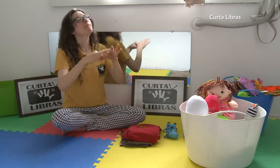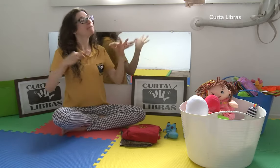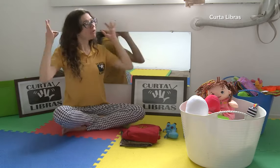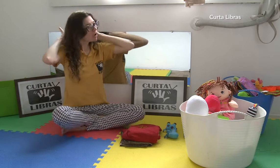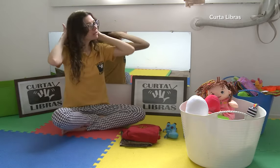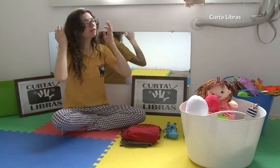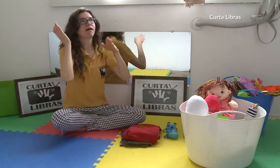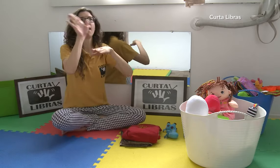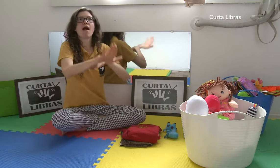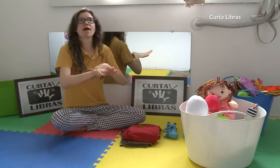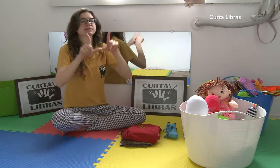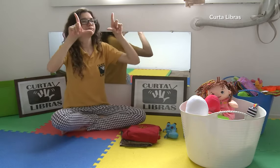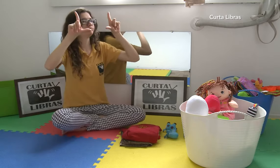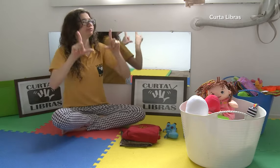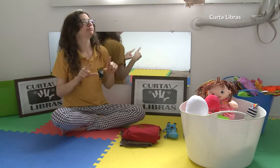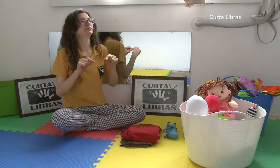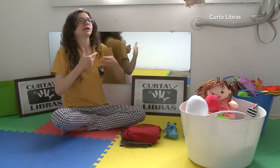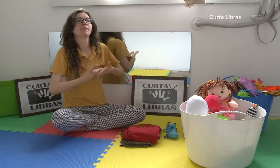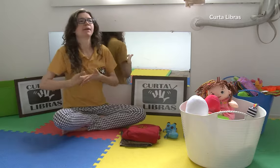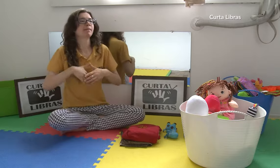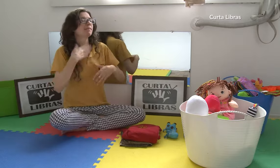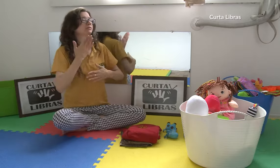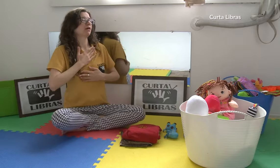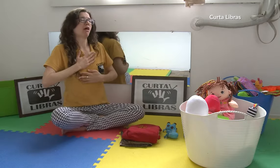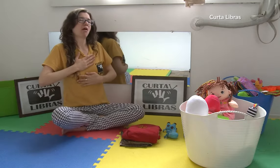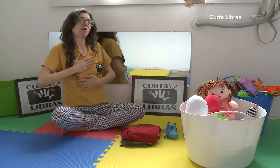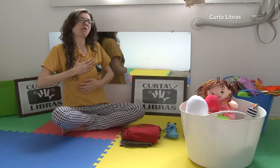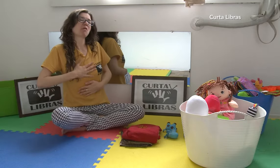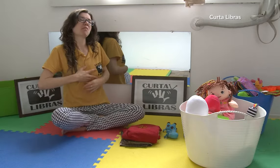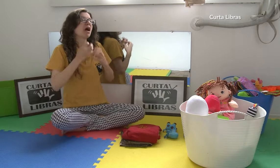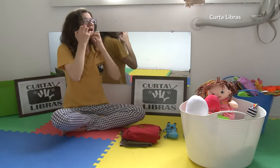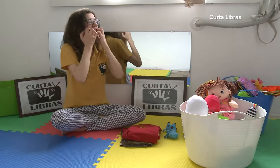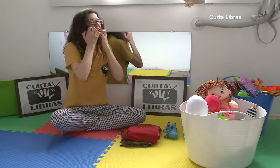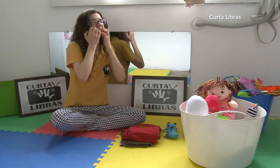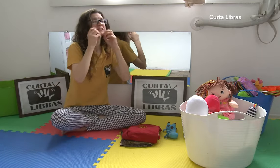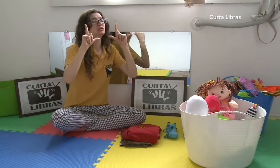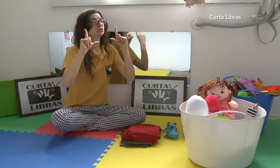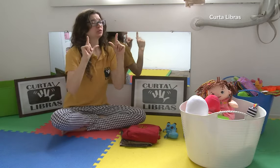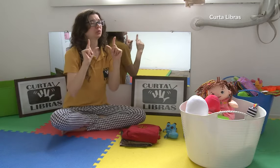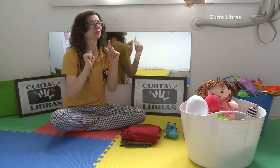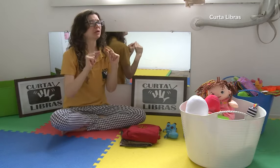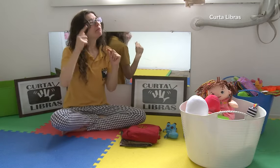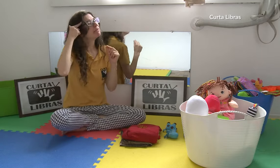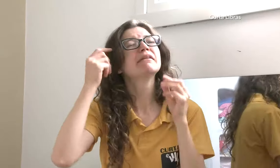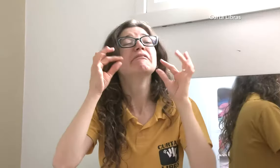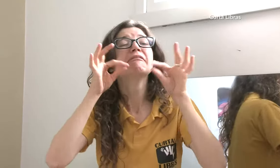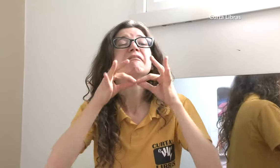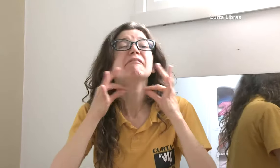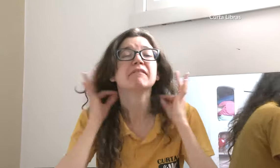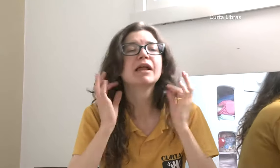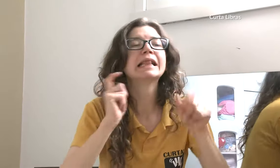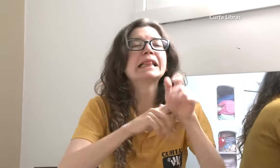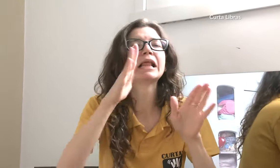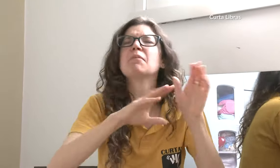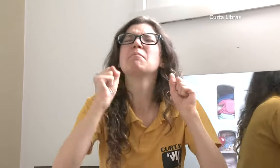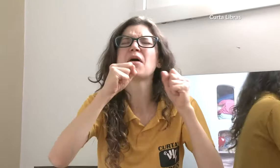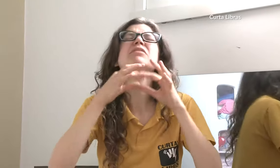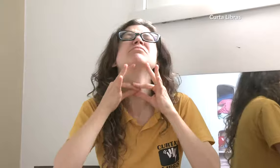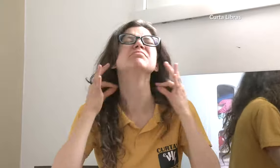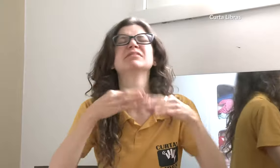colar ajuda o bebê a ficar mais calmo, mais tranquilo e diminui a coceira. Não é preciso retirar o colar. Pode